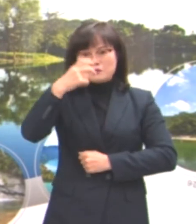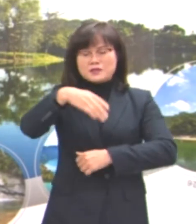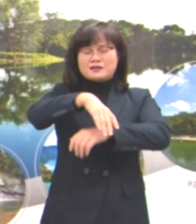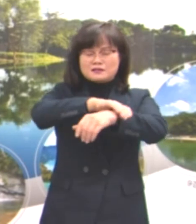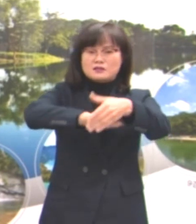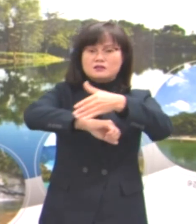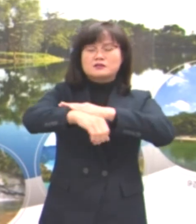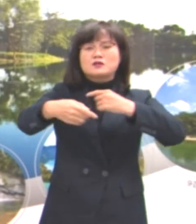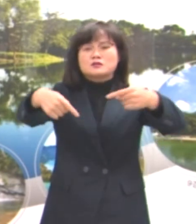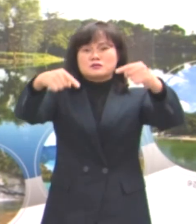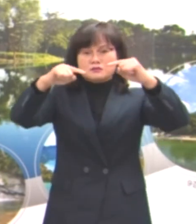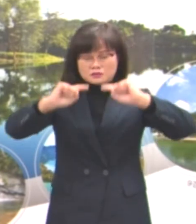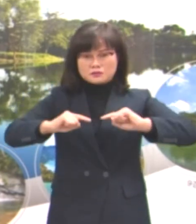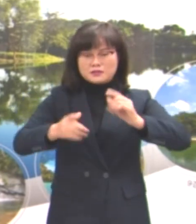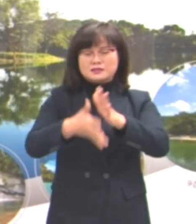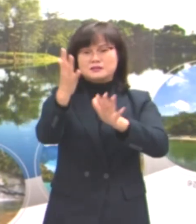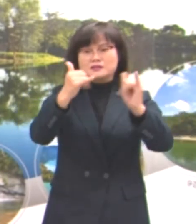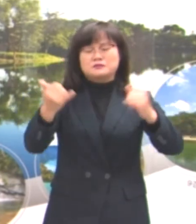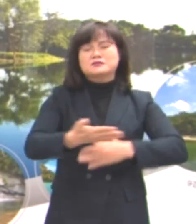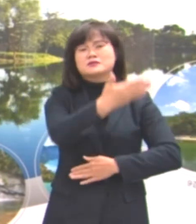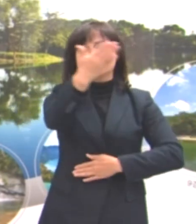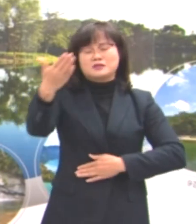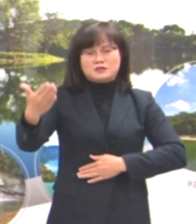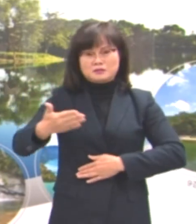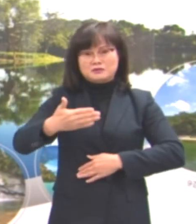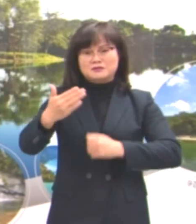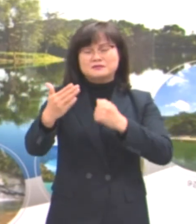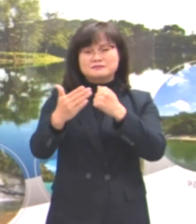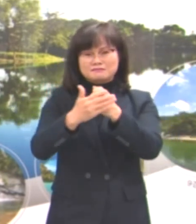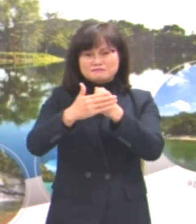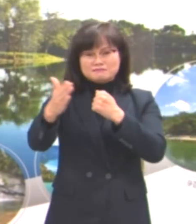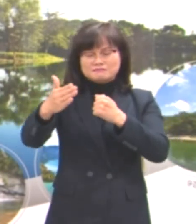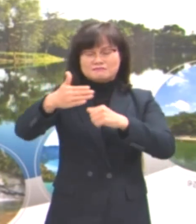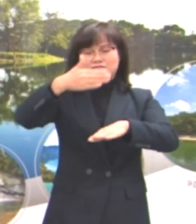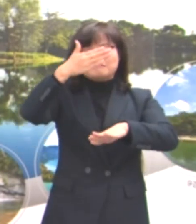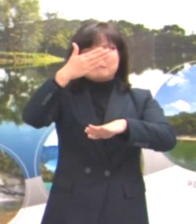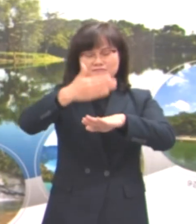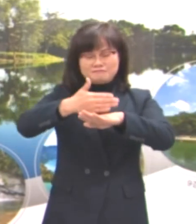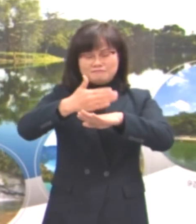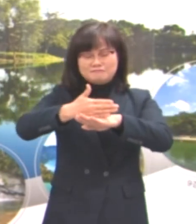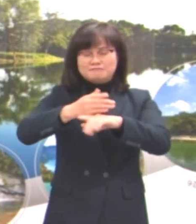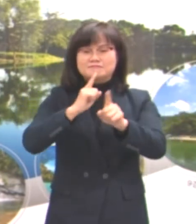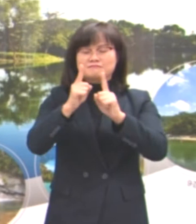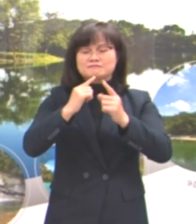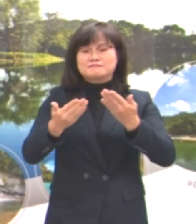시민 여러분 덕분입니다. 진심으로 감사의 말씀을 드립니다.